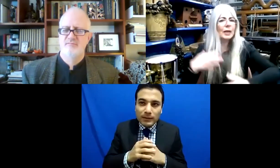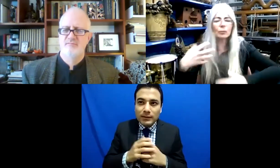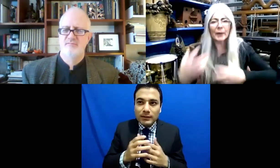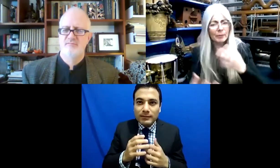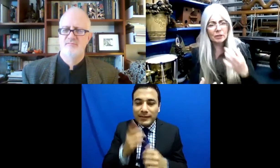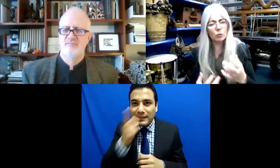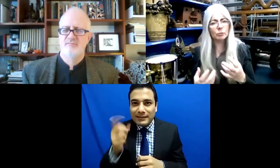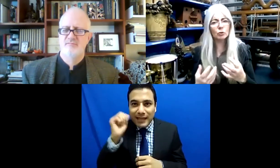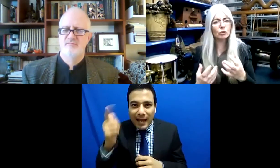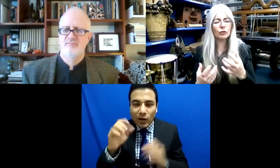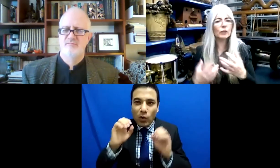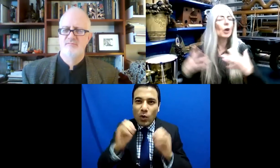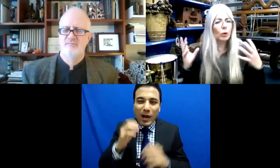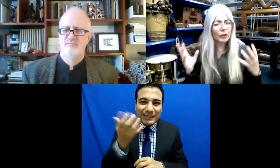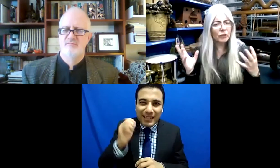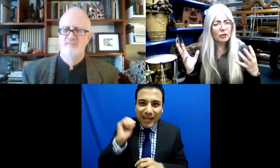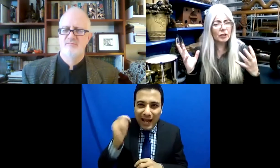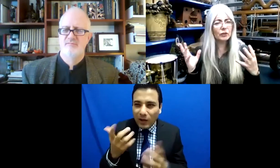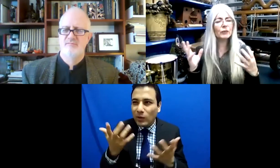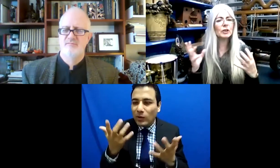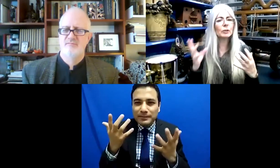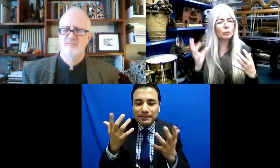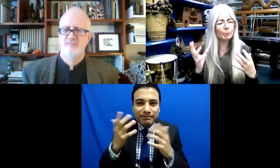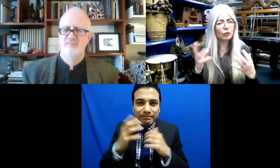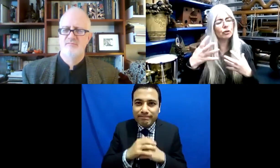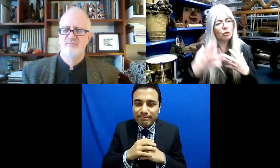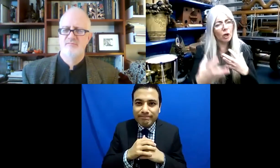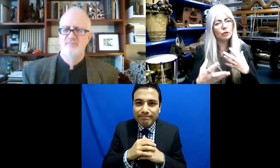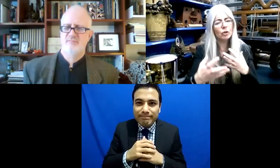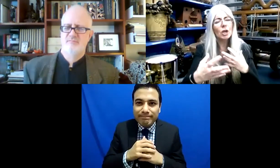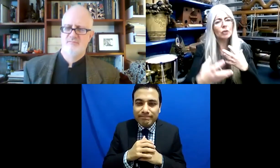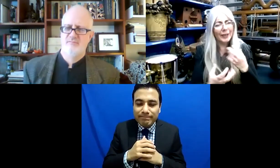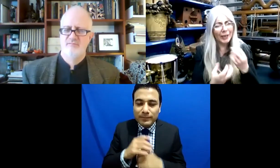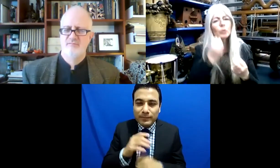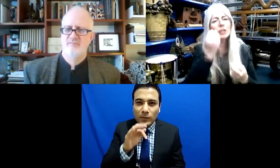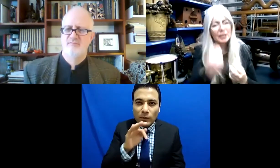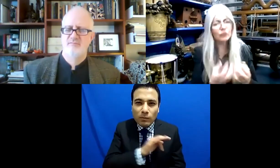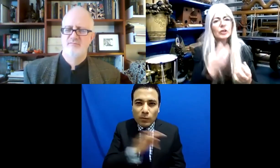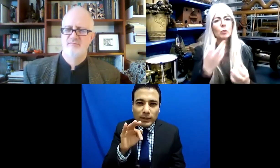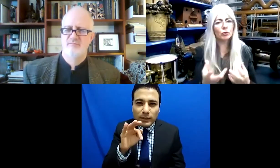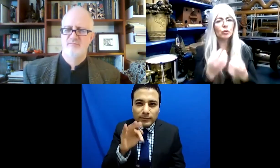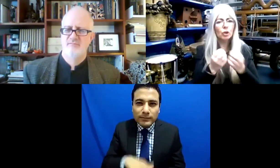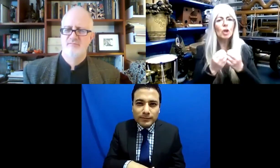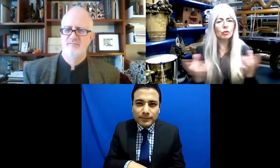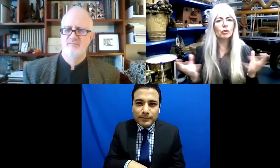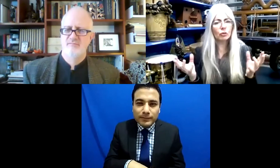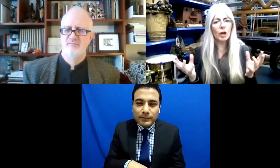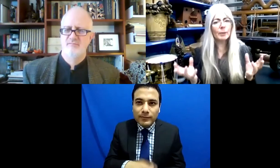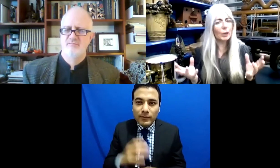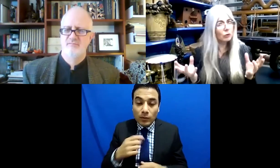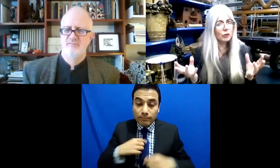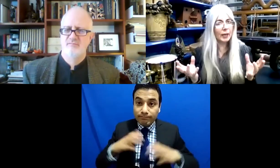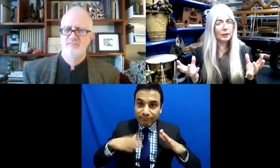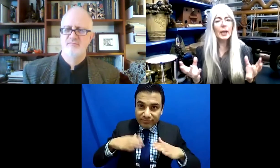estar haciendo algo. Pero ya sea experimentando con un instrumento